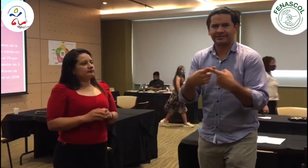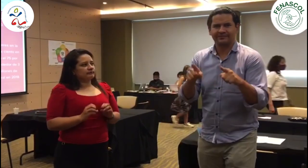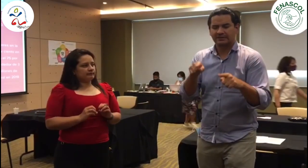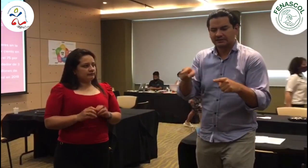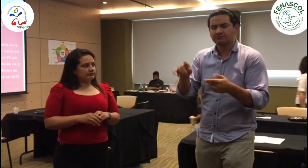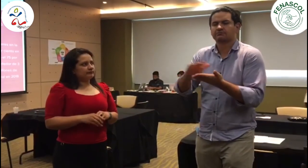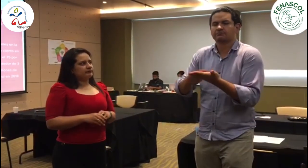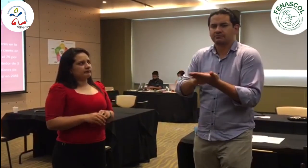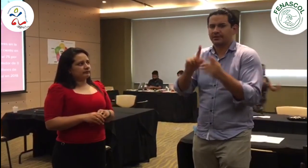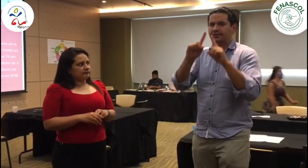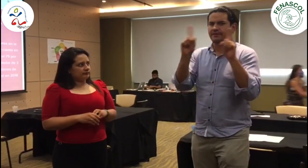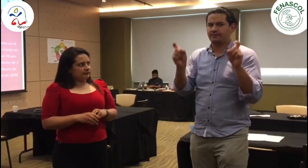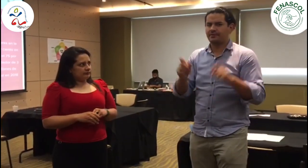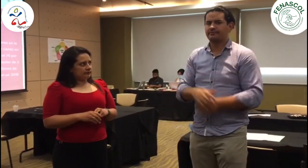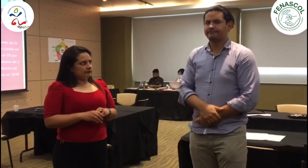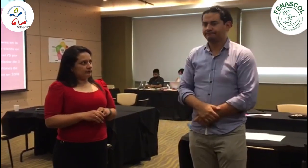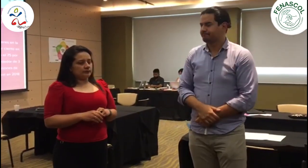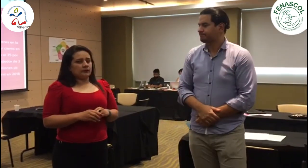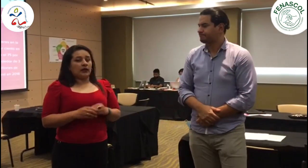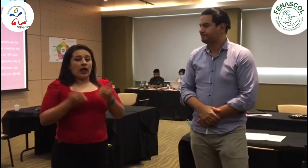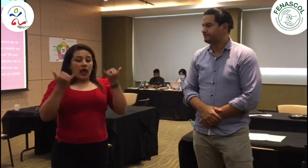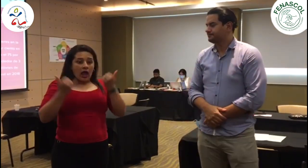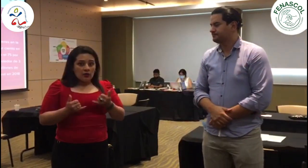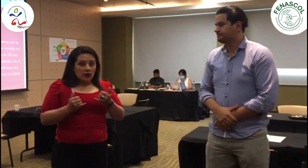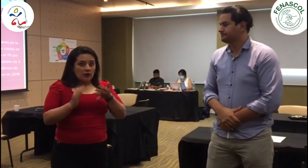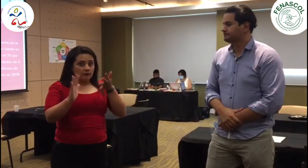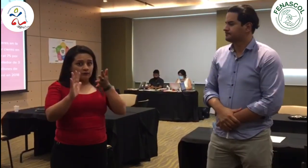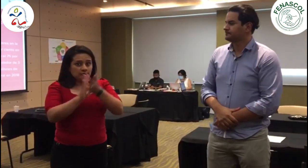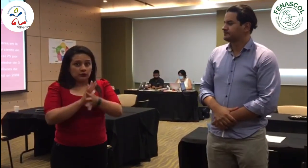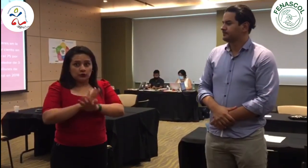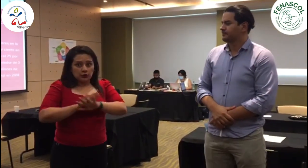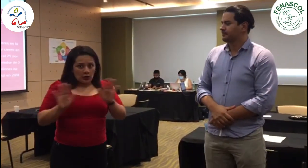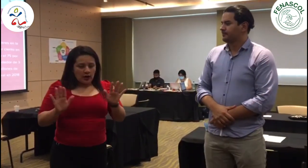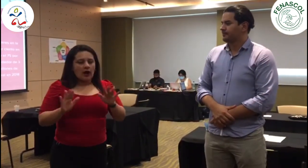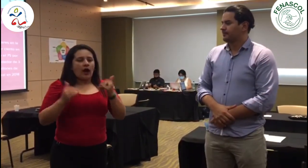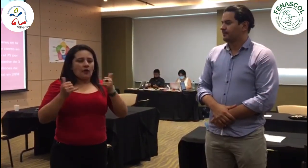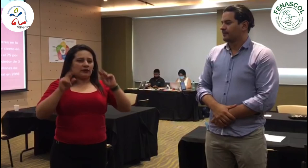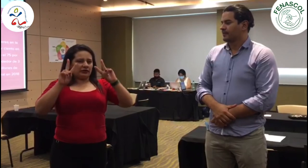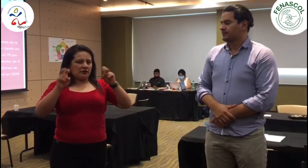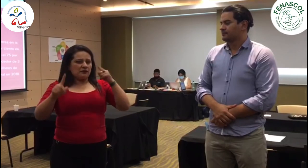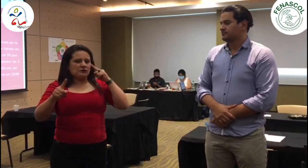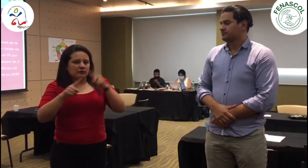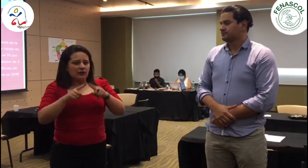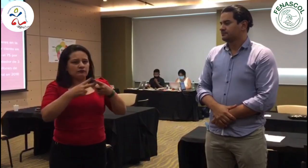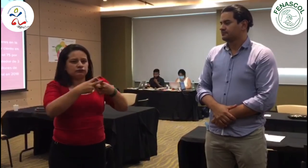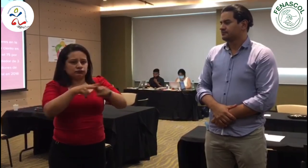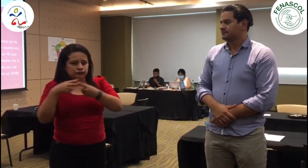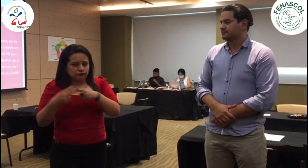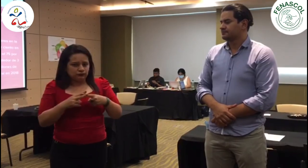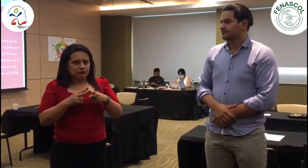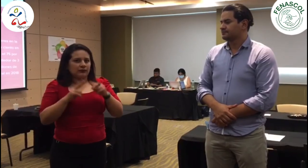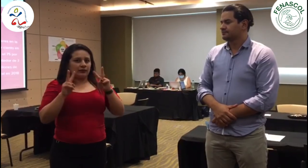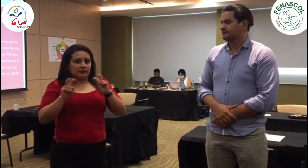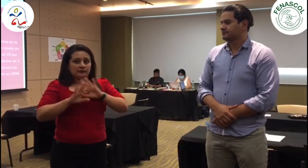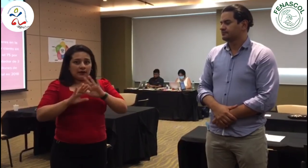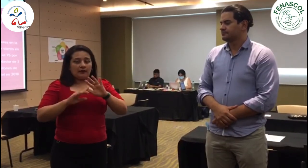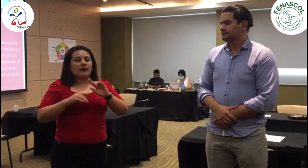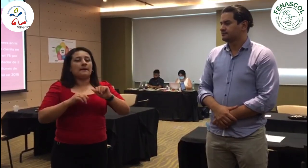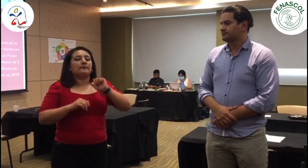Eso es lo que estamos haciendo en este momento. Bueno, compartimos con ustedes información de este taller que estamos realizando hoy y